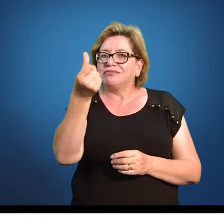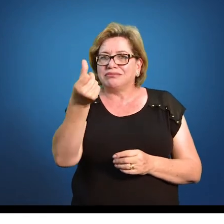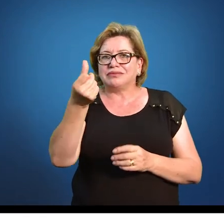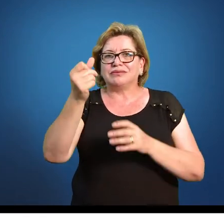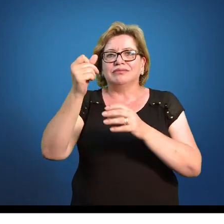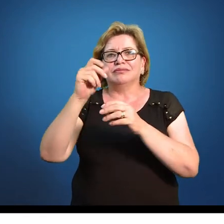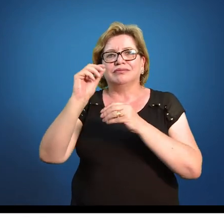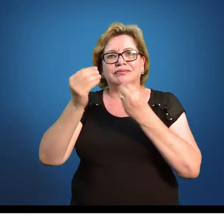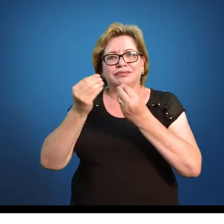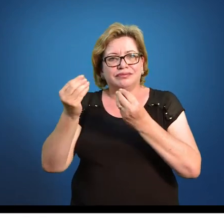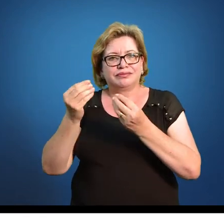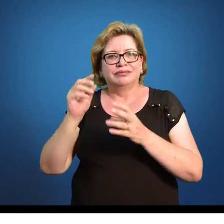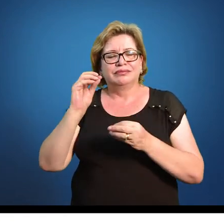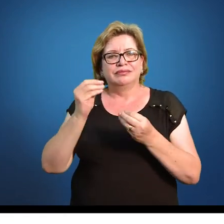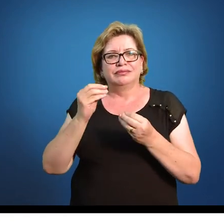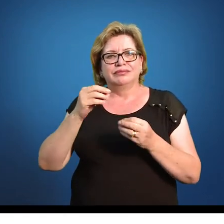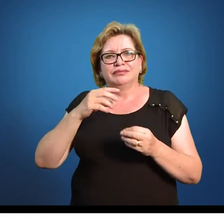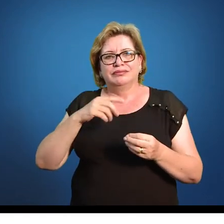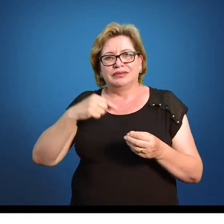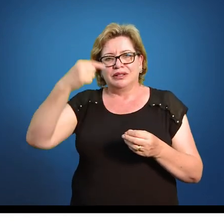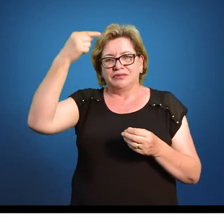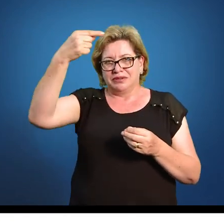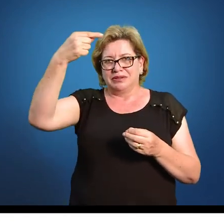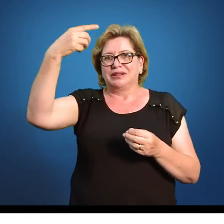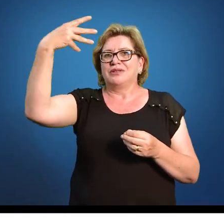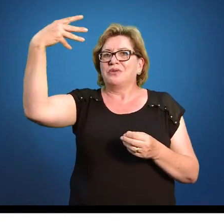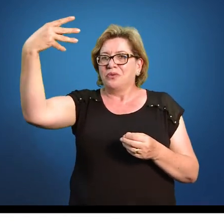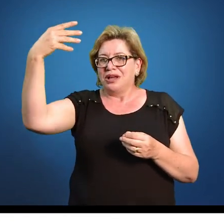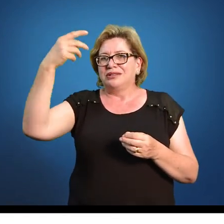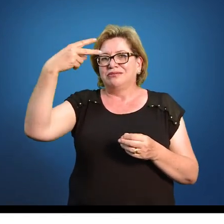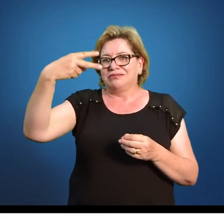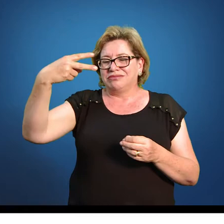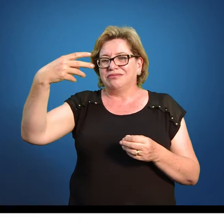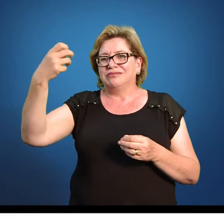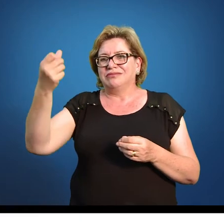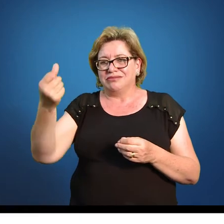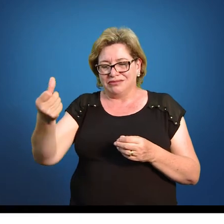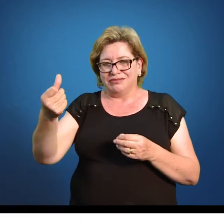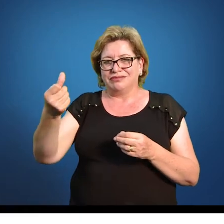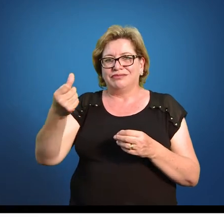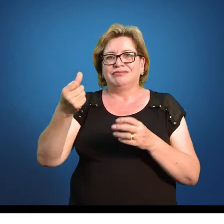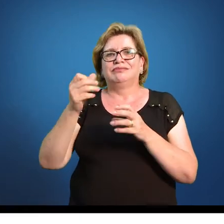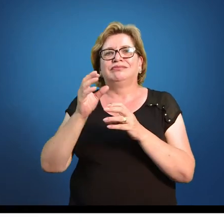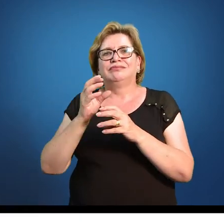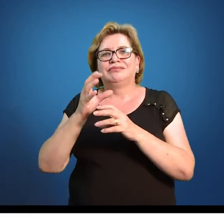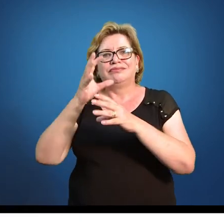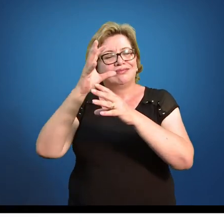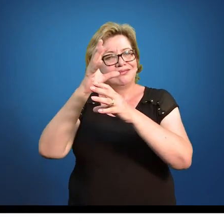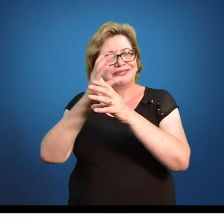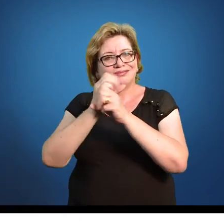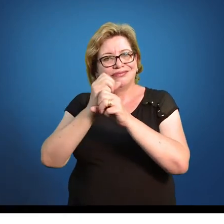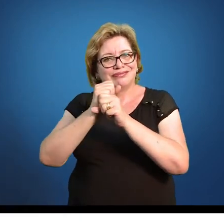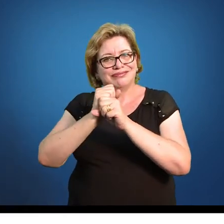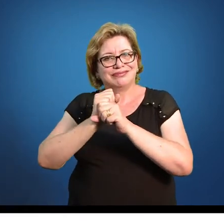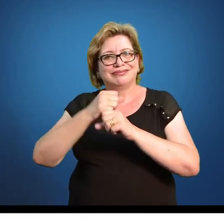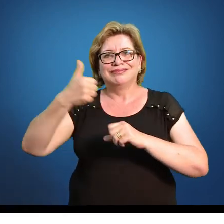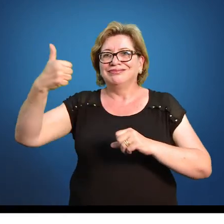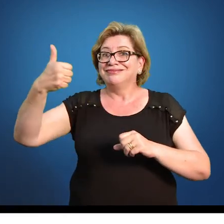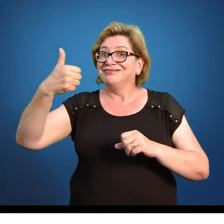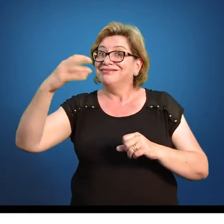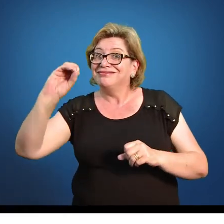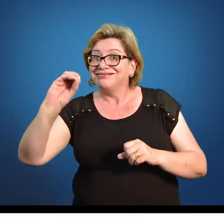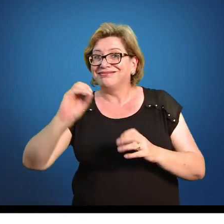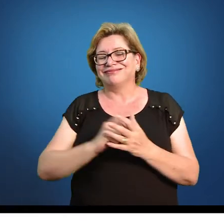Agora eu passei a acumular. Eu tenho a primeira que é 4, mais a segunda que é 6. Agora eu passo a ter